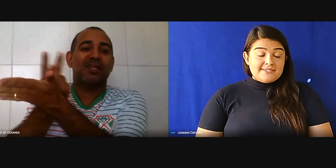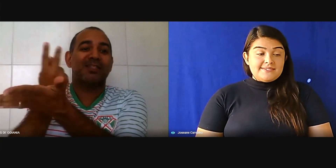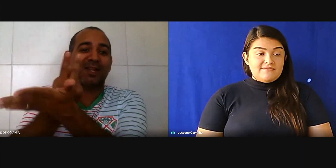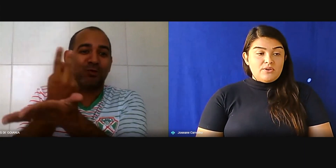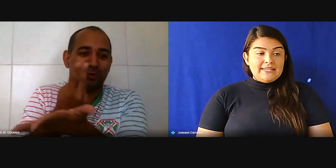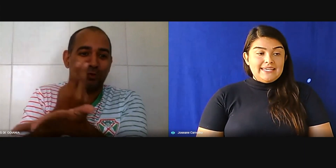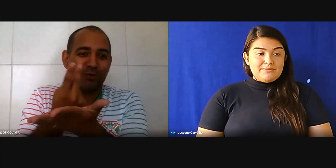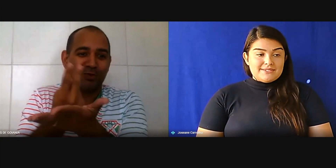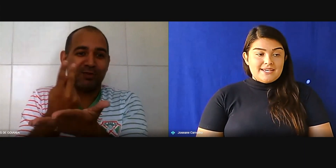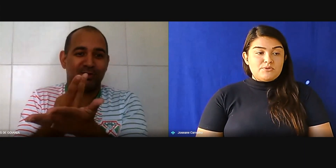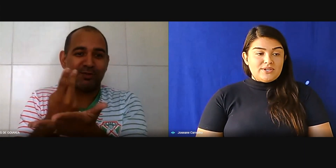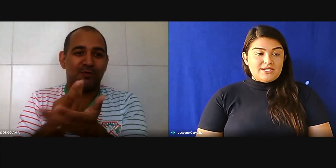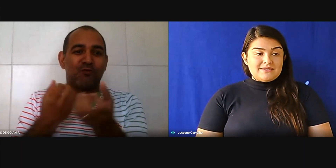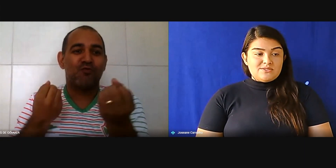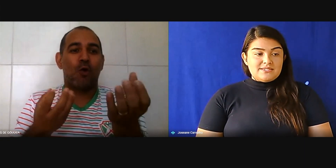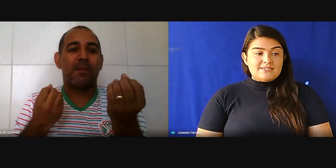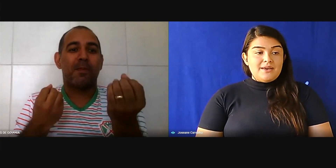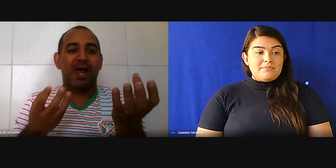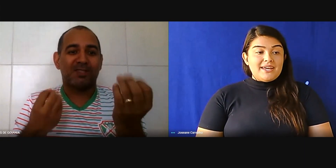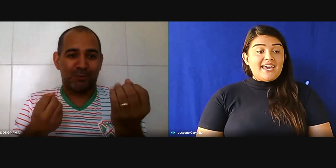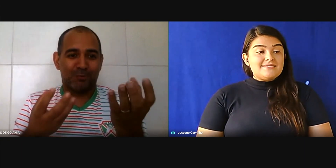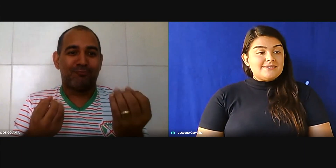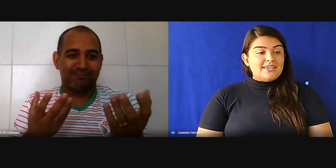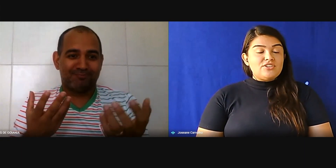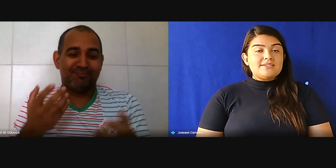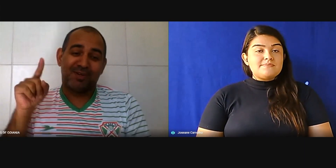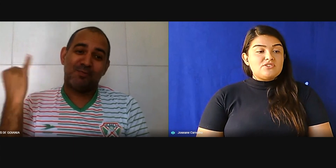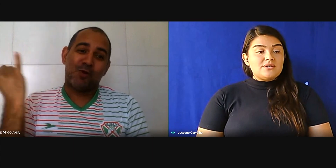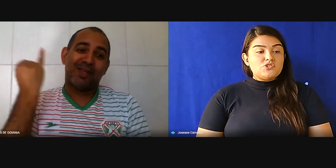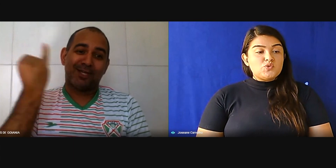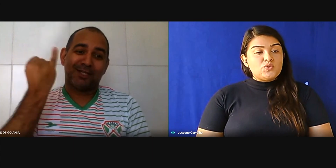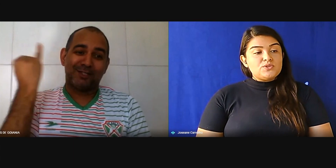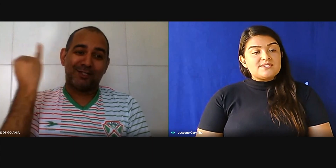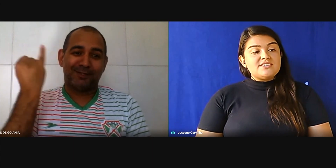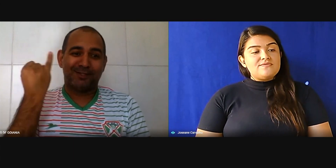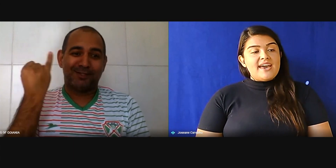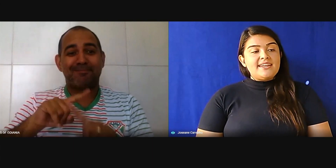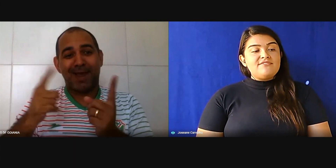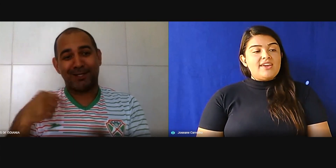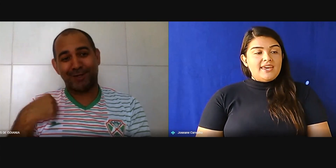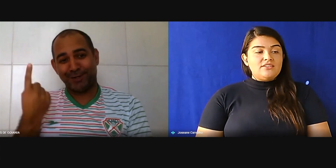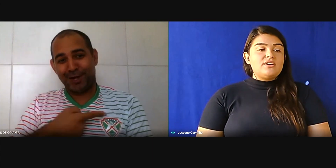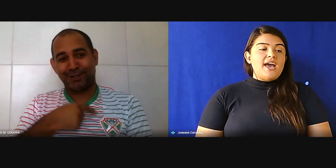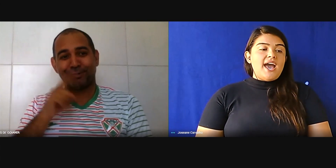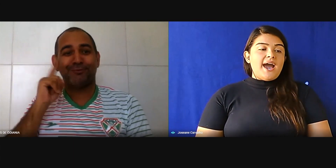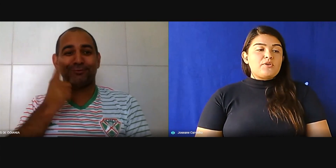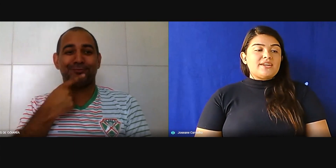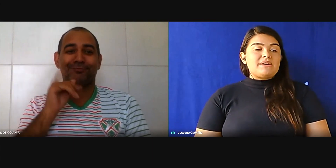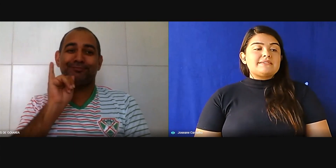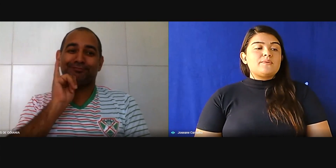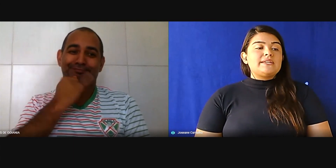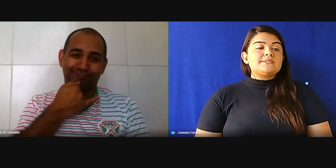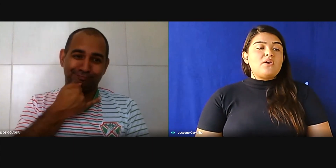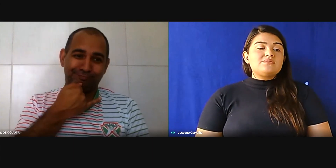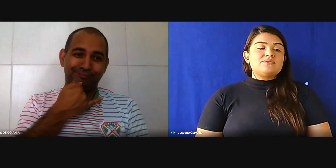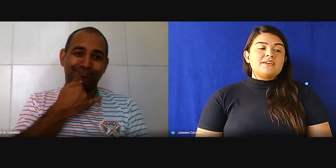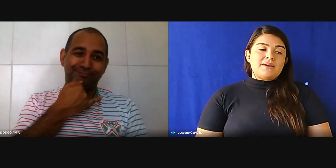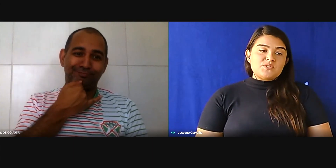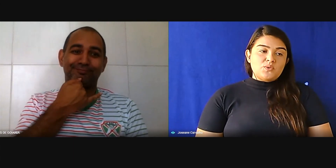acessível em Libras as programações, para que assim todas as pessoas surdas que estiverem vendo a programação, elas possam ter mais